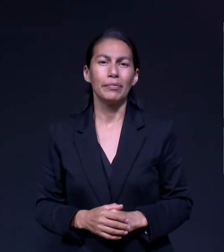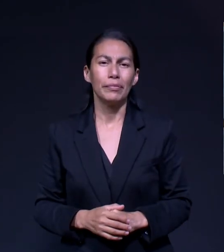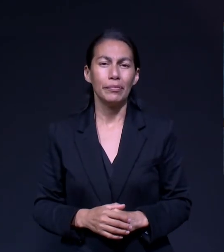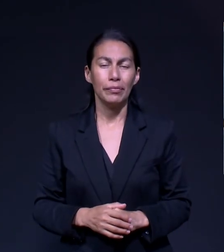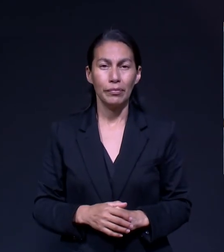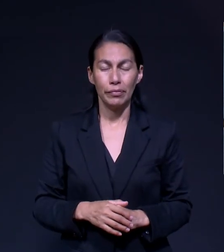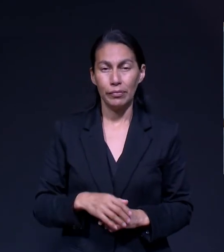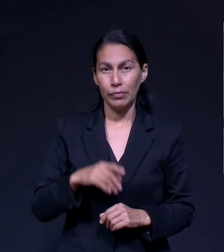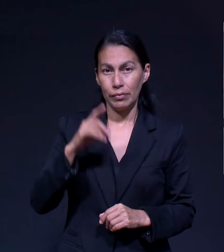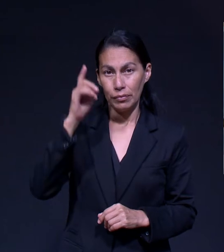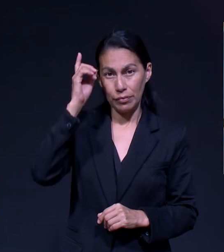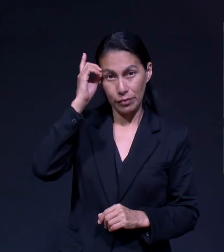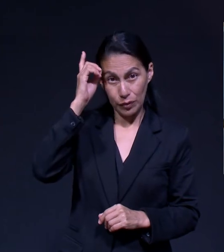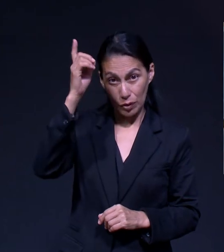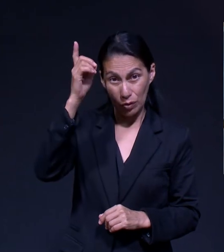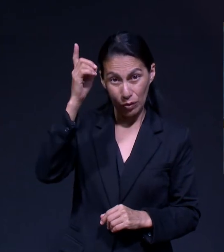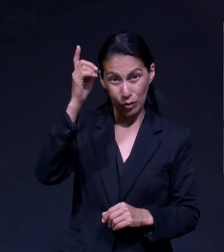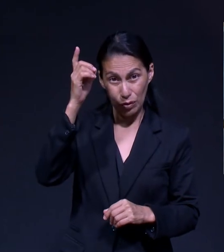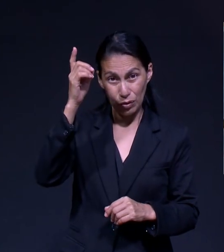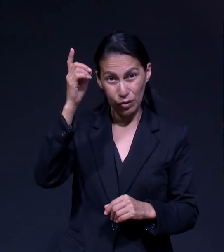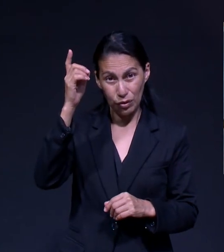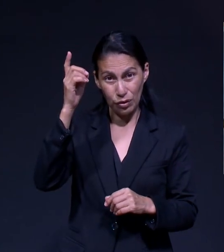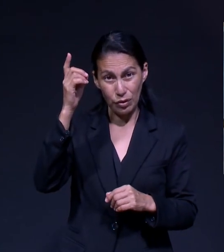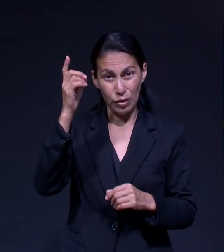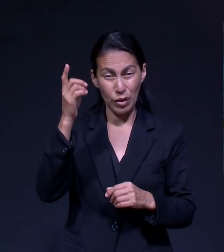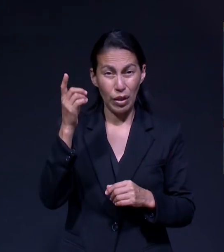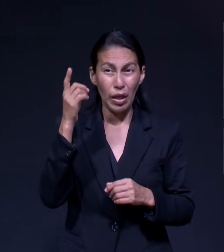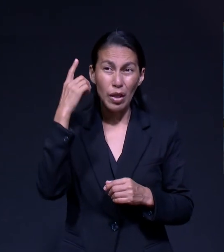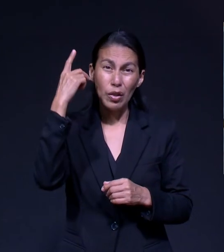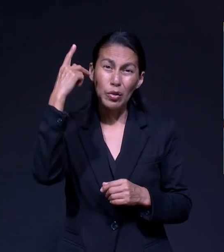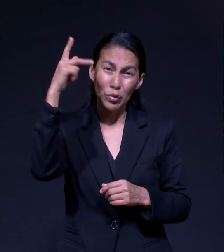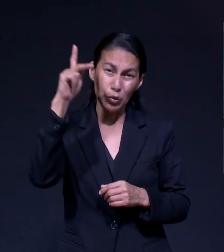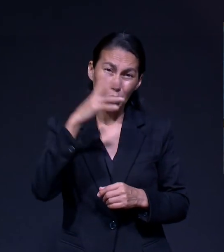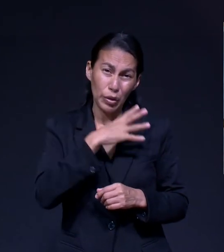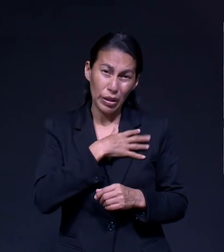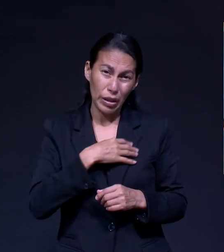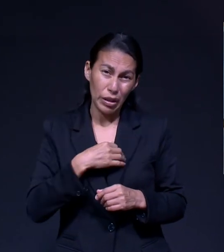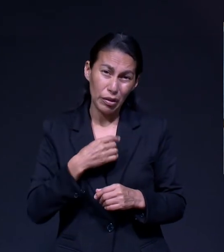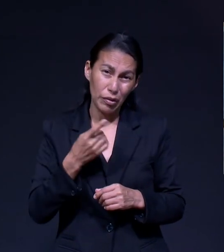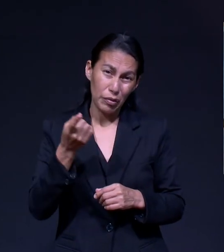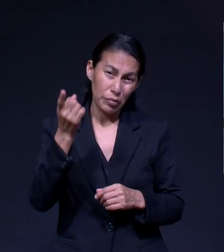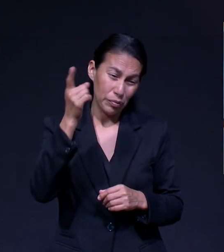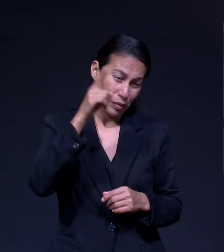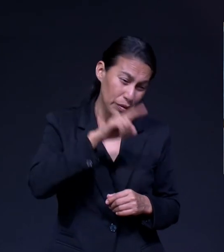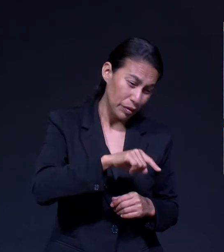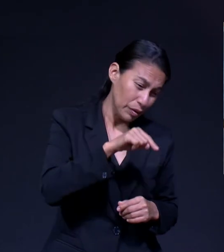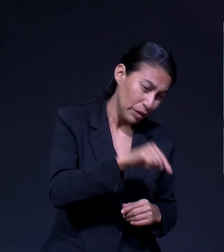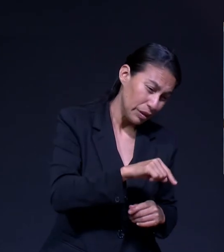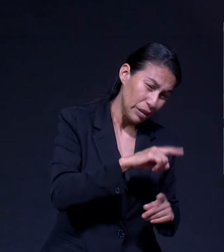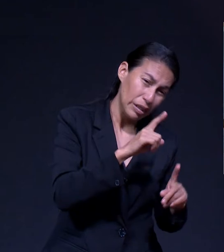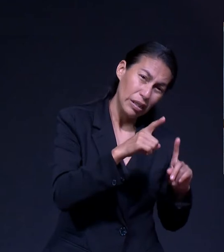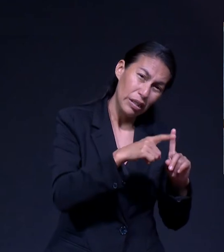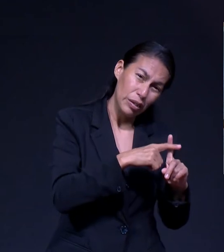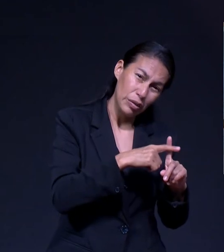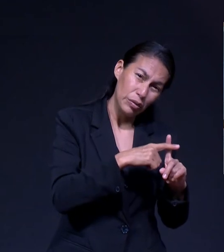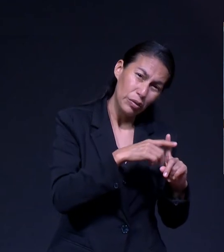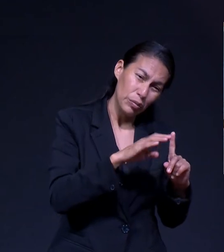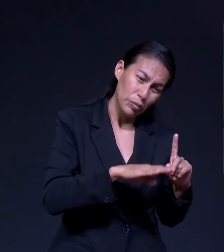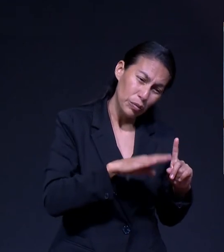su propio hijo Hace posible Que tu puedas Dirigirse Hasta el trono De la gracia De Dios En estos momentos